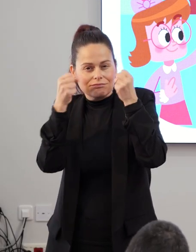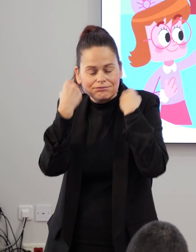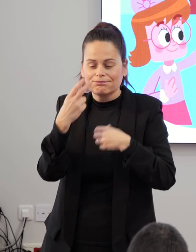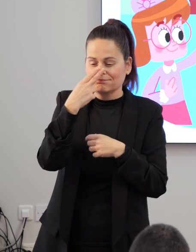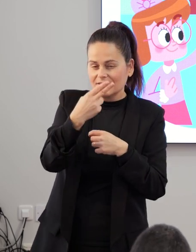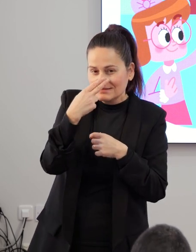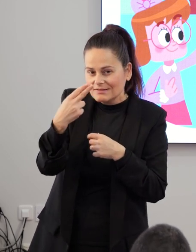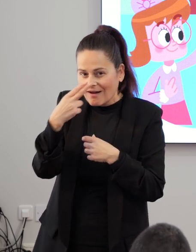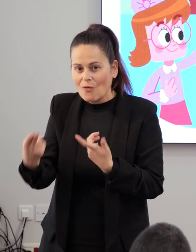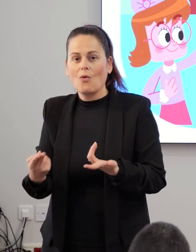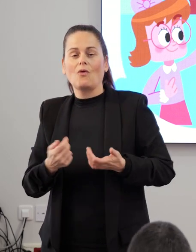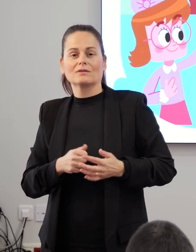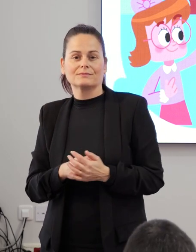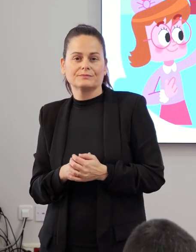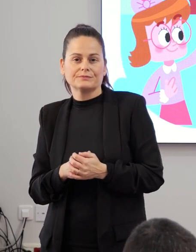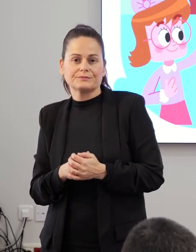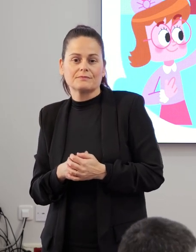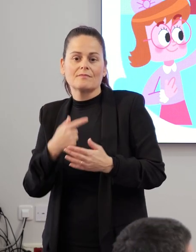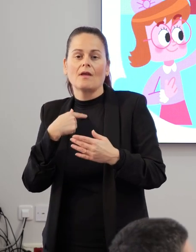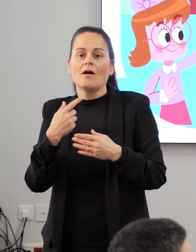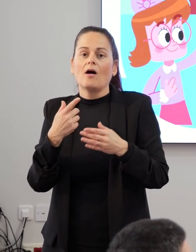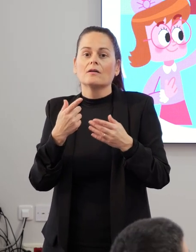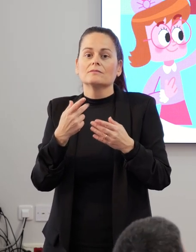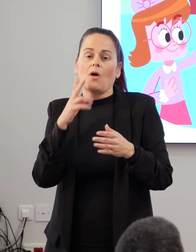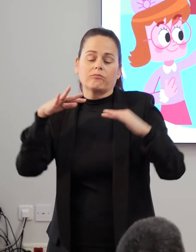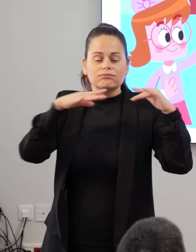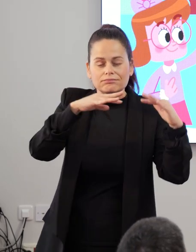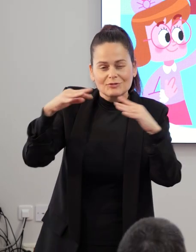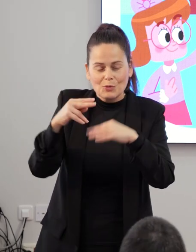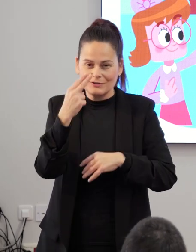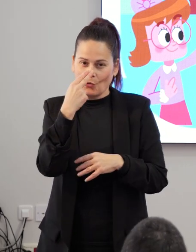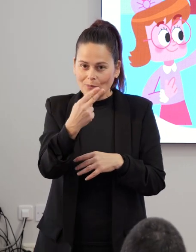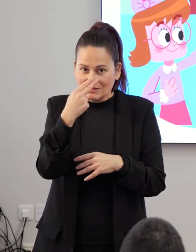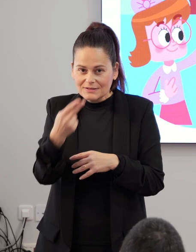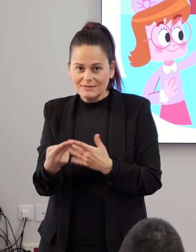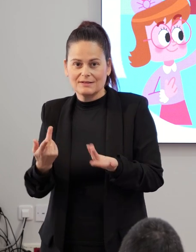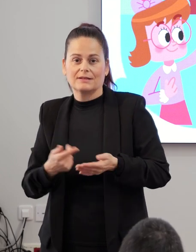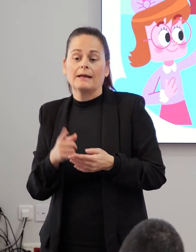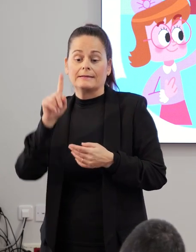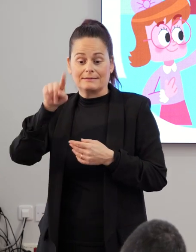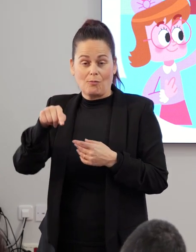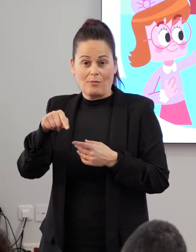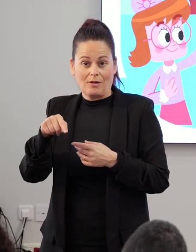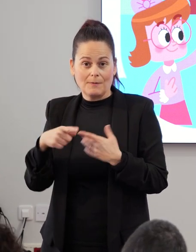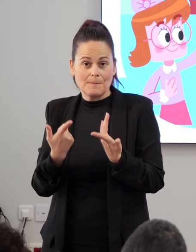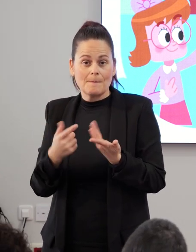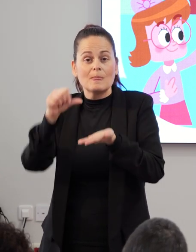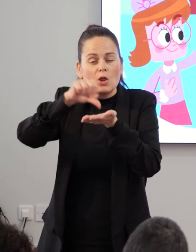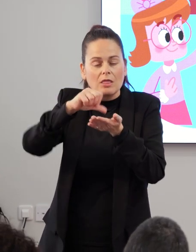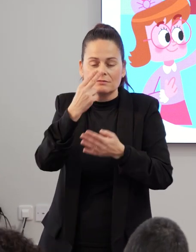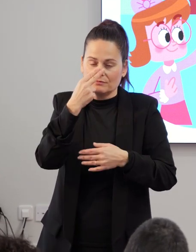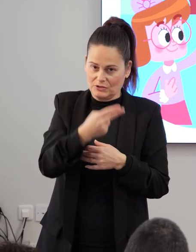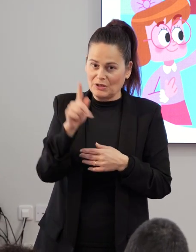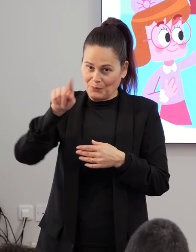jugadores, visitar los partidos, asistir a los partidos y visitar, además, los centros.